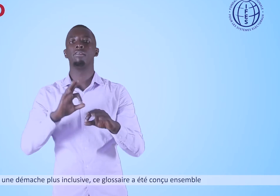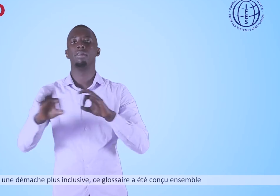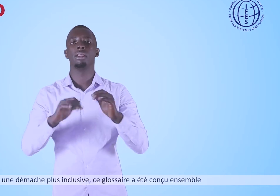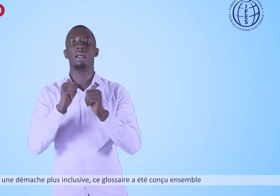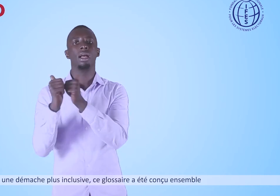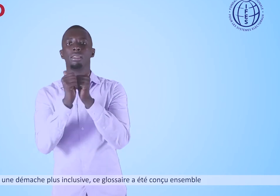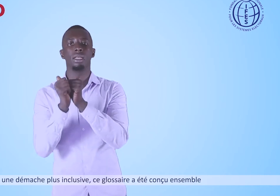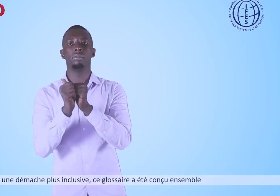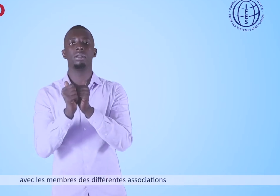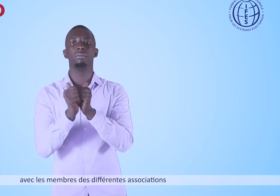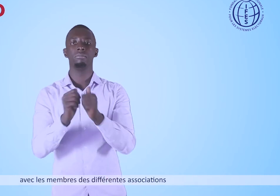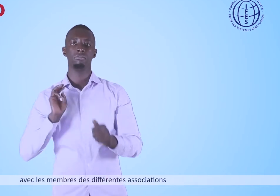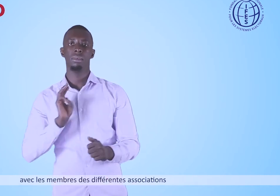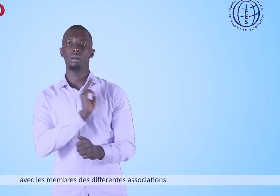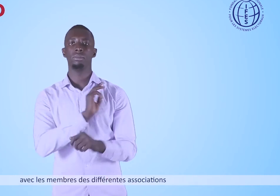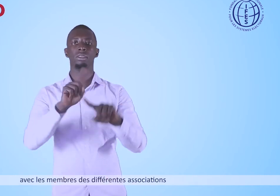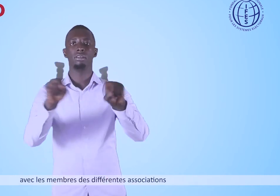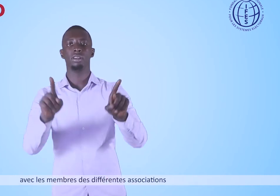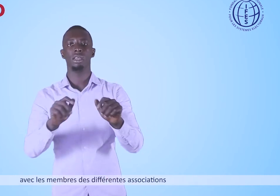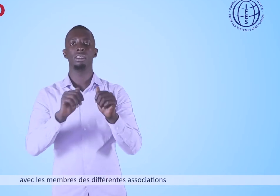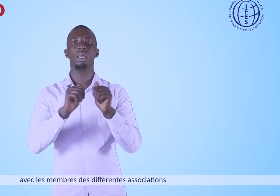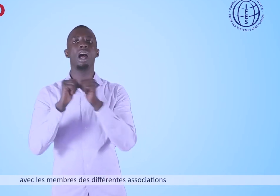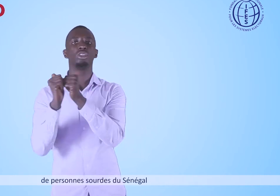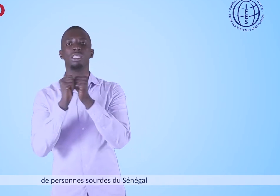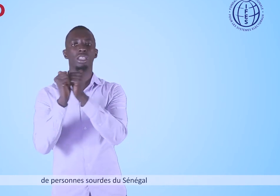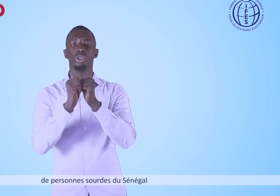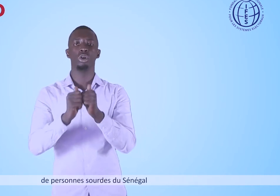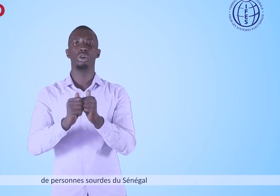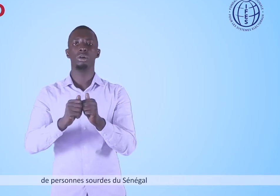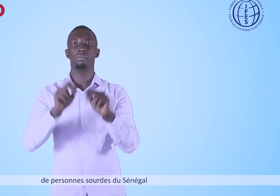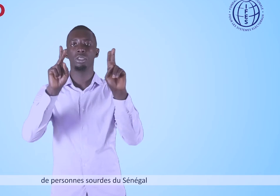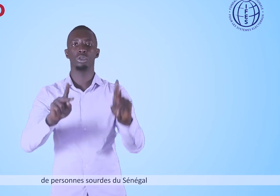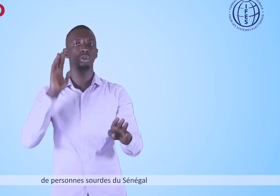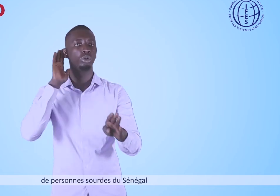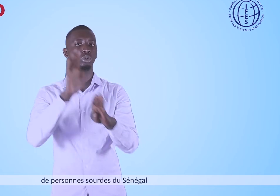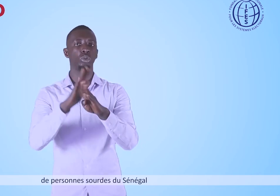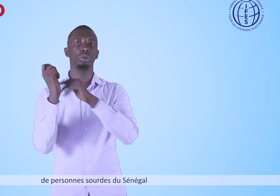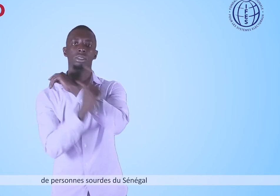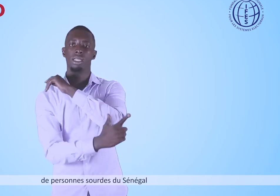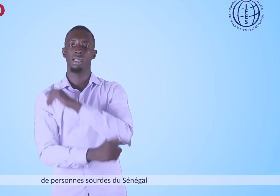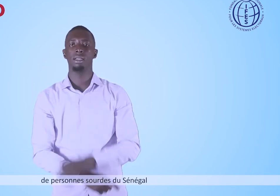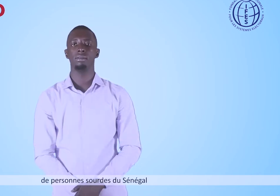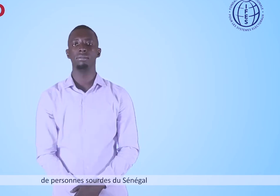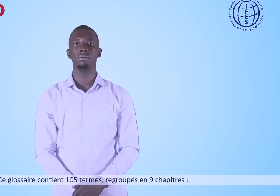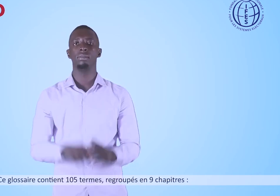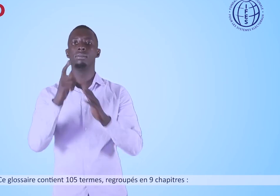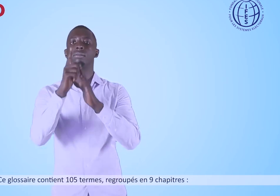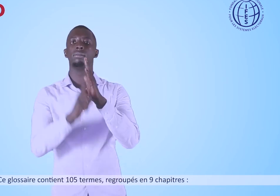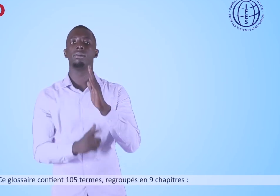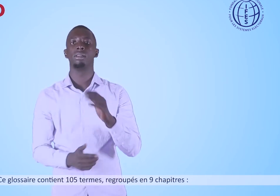ensemble avec les membres des différentes associations de personnes sourdes du Sénégal. Ce glossaire contient